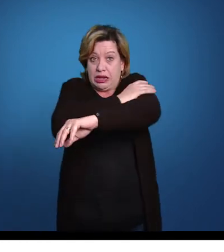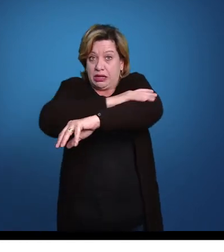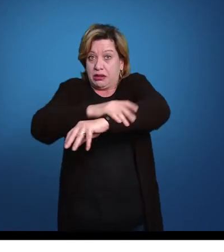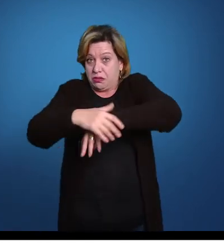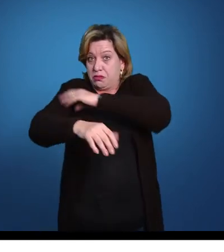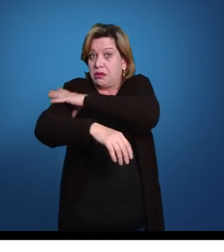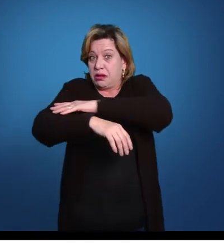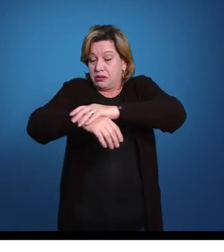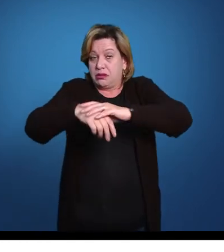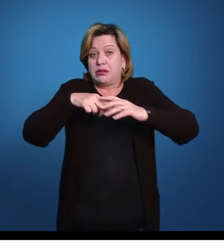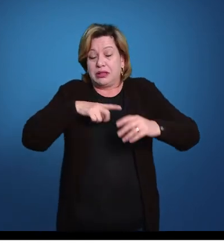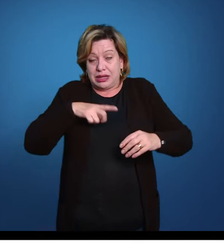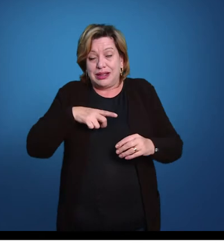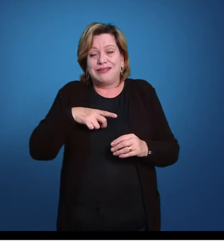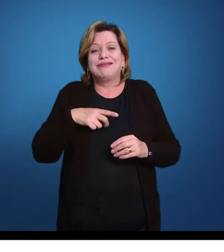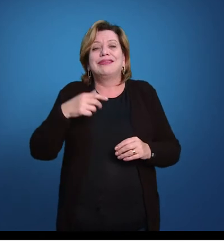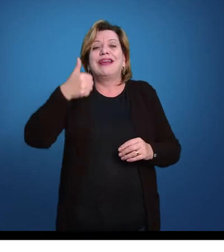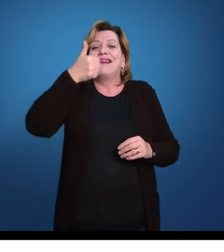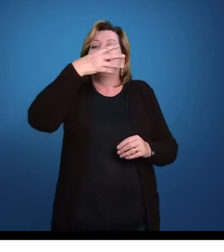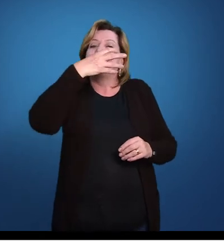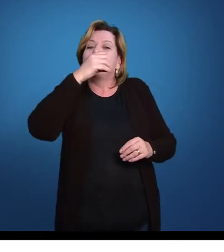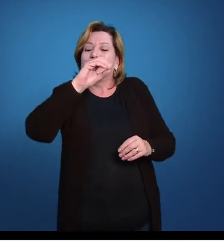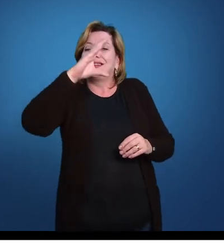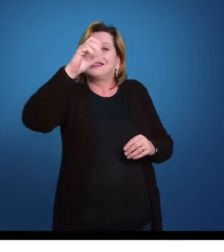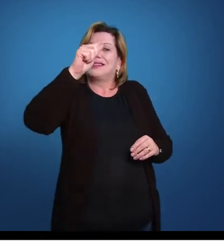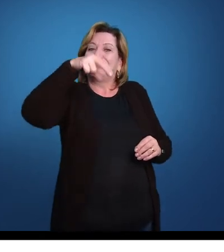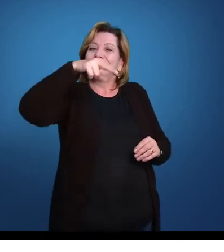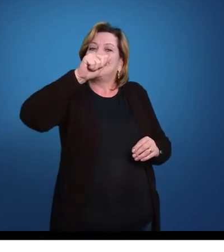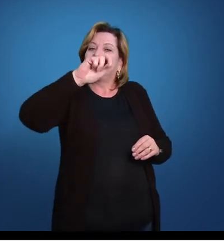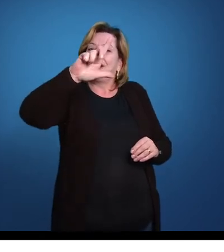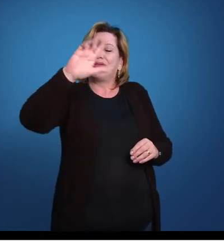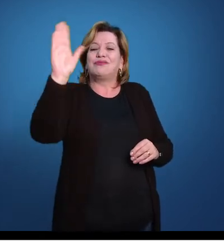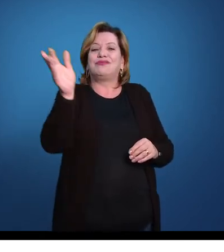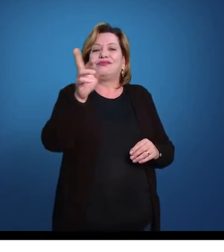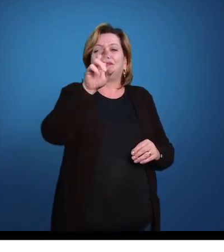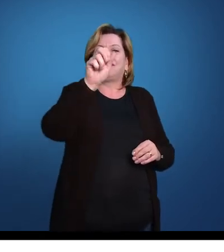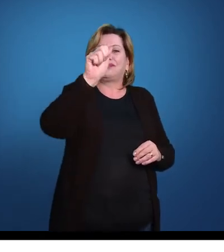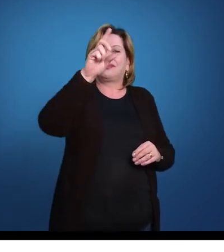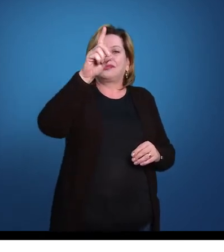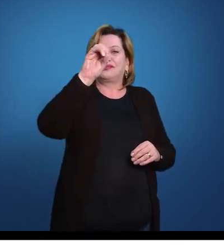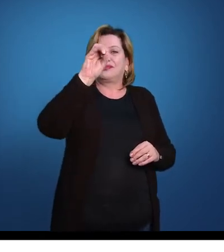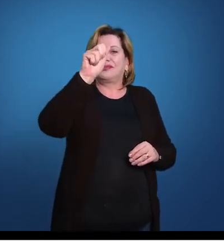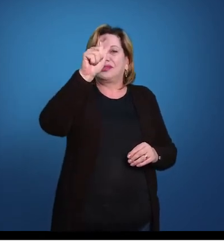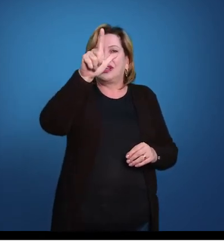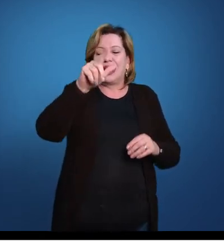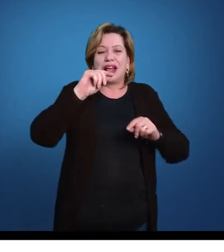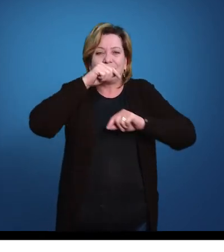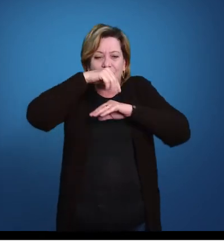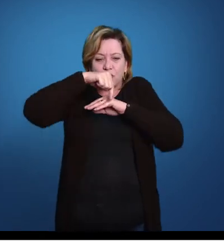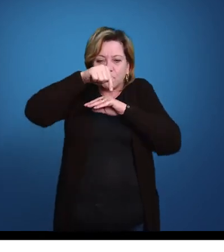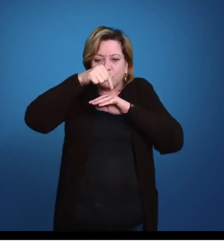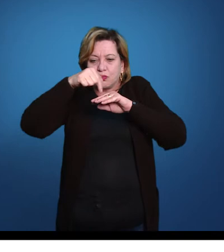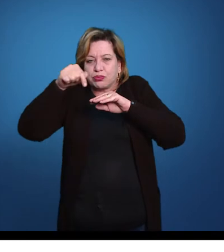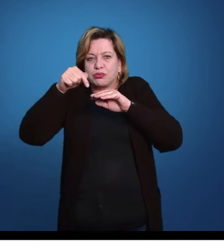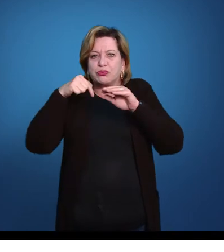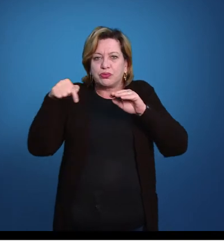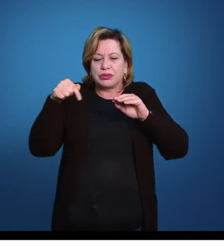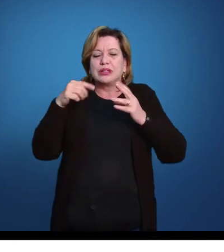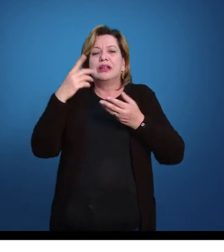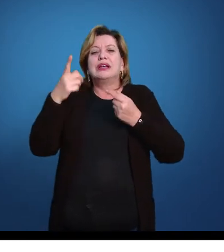canais radiais, aparece em canais laterais, representados aqui por esses traços perpendiculares ao canal radial.